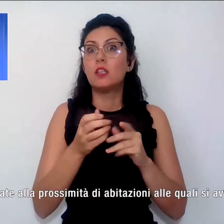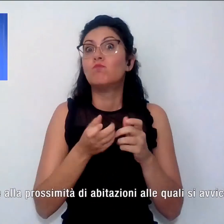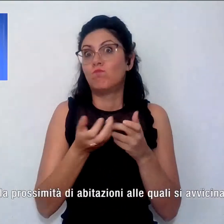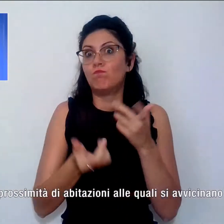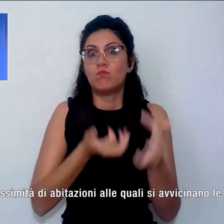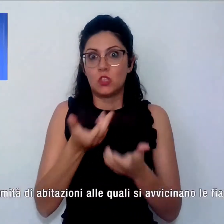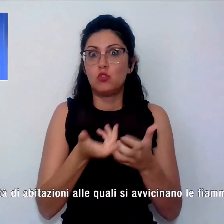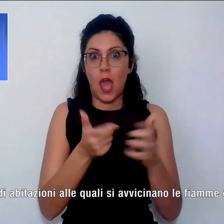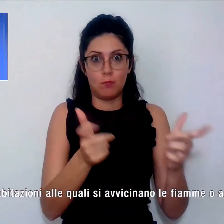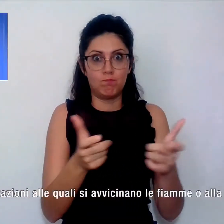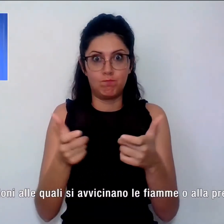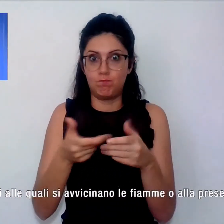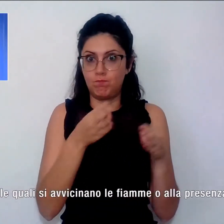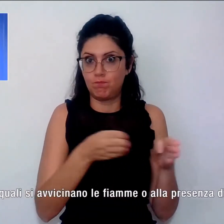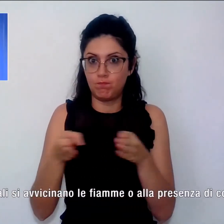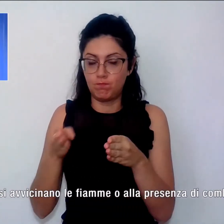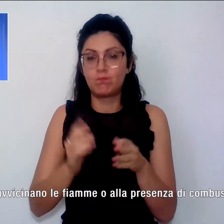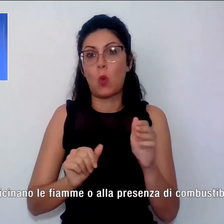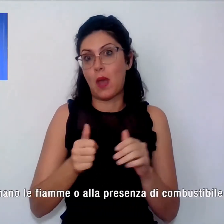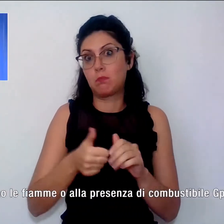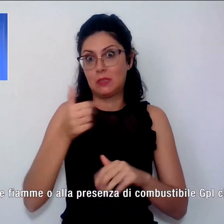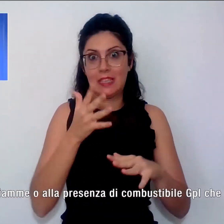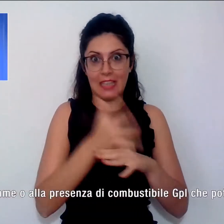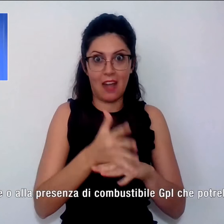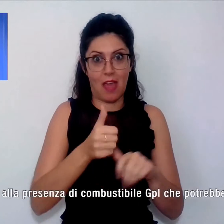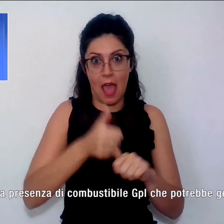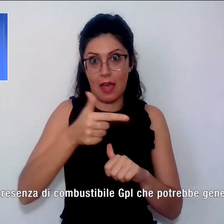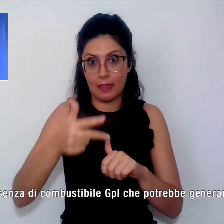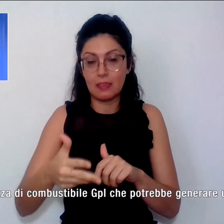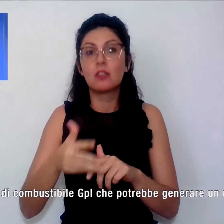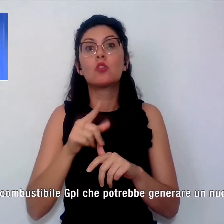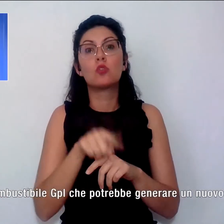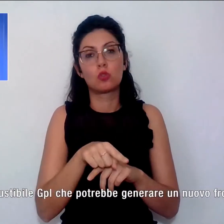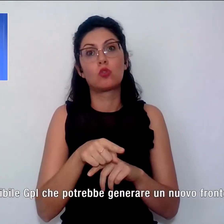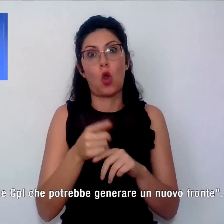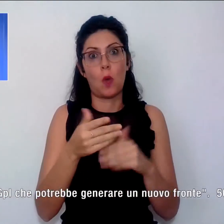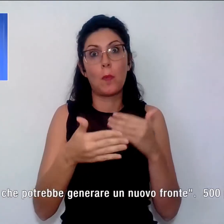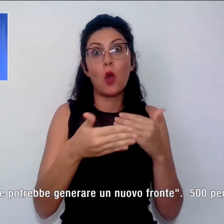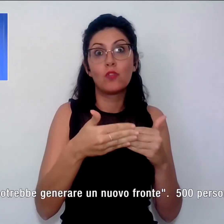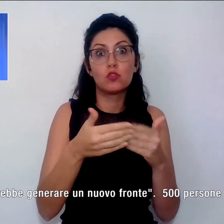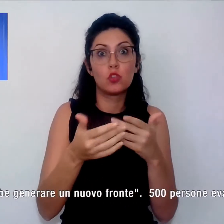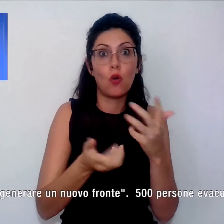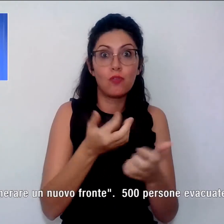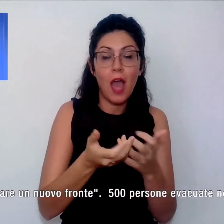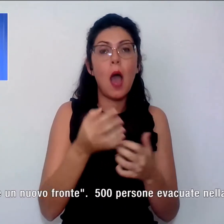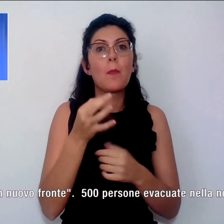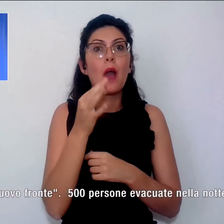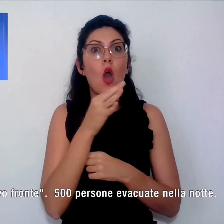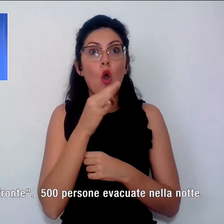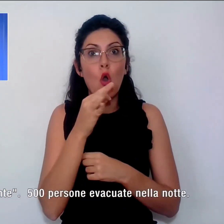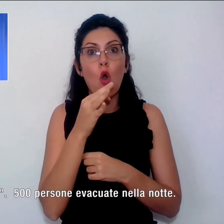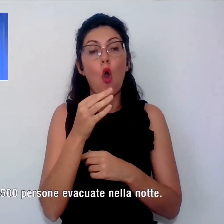priorità di intervento legate alla prossimità di abitazioni alle quali si avvicinano le fiamme o alla presenza di combustibili